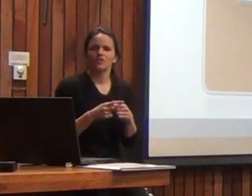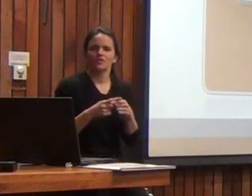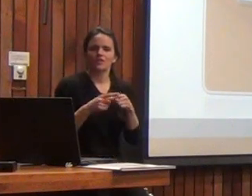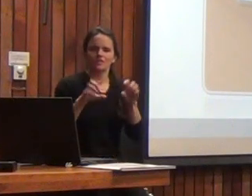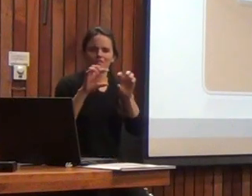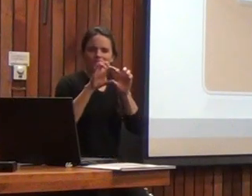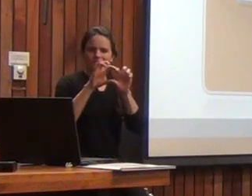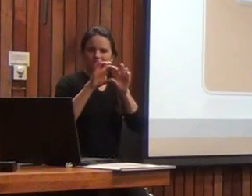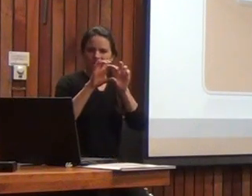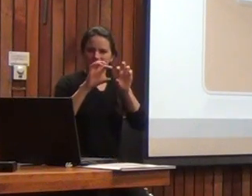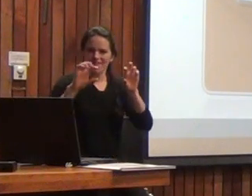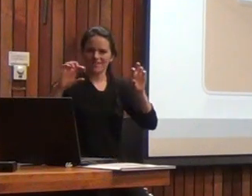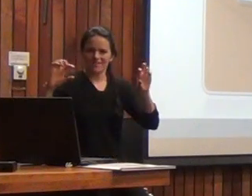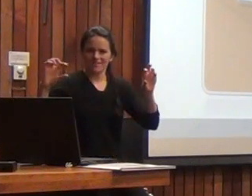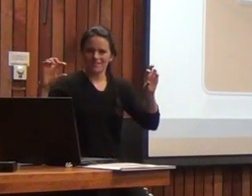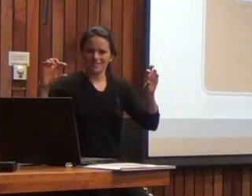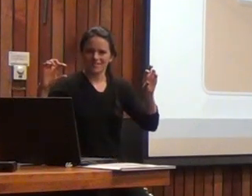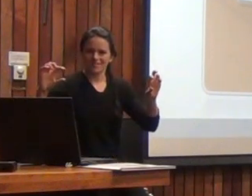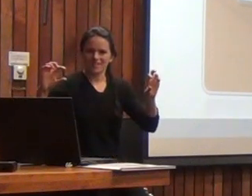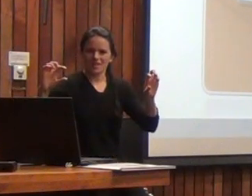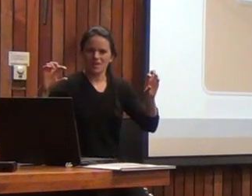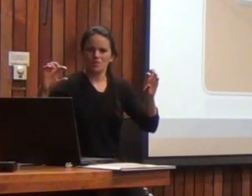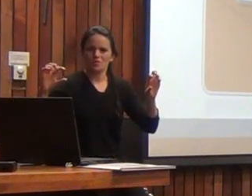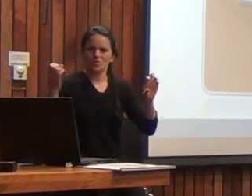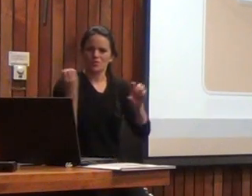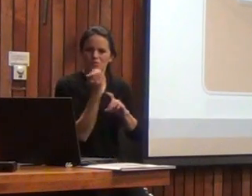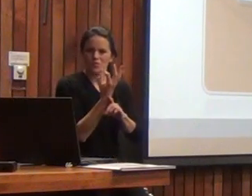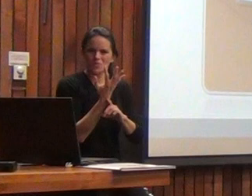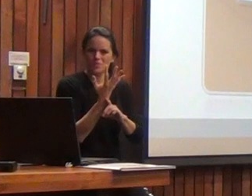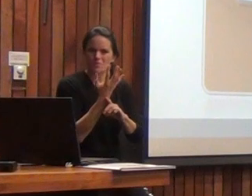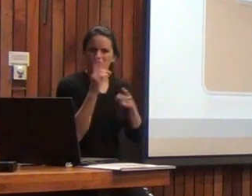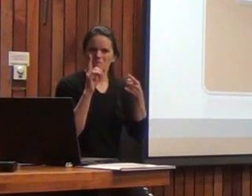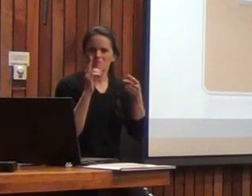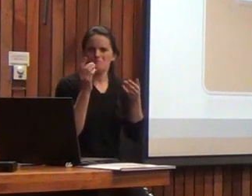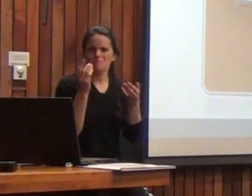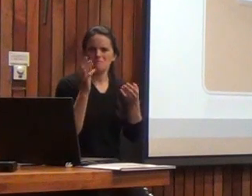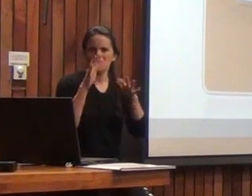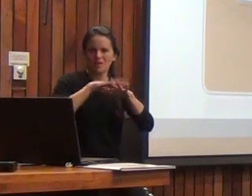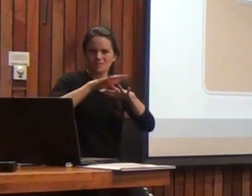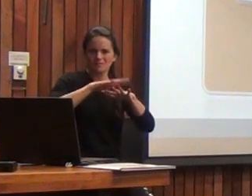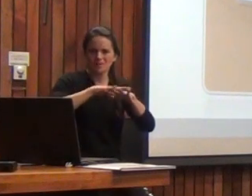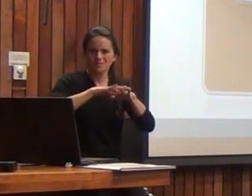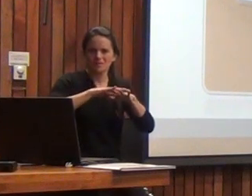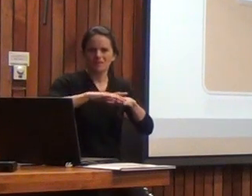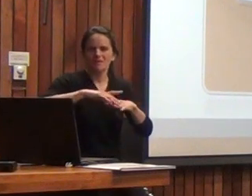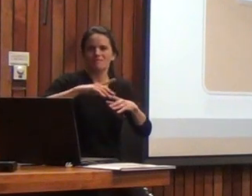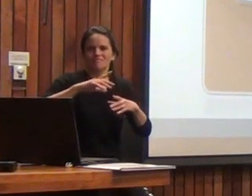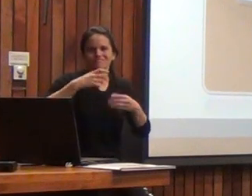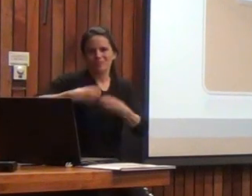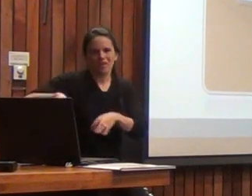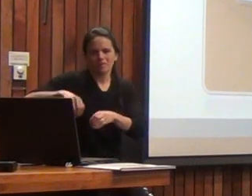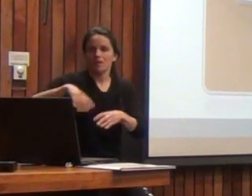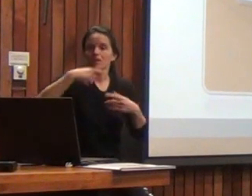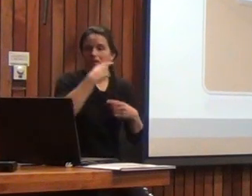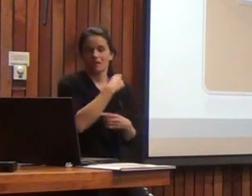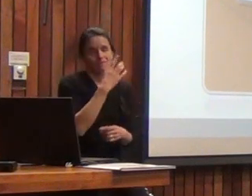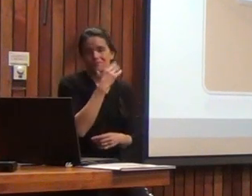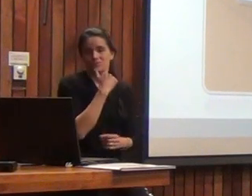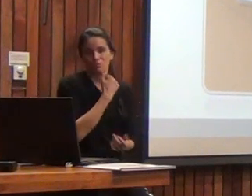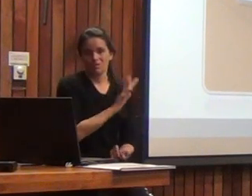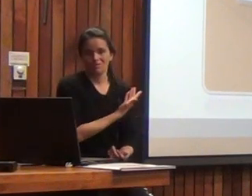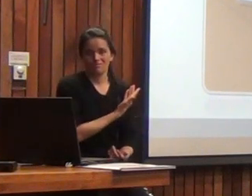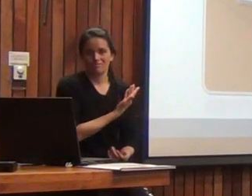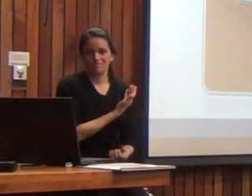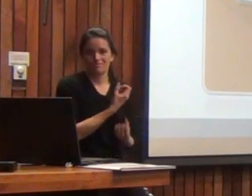este rectángulo de de aritmética ¿verdad? todas esas son cosas que desaparecen que huyen de la batería acá eso no les va a pasar ¿ya?